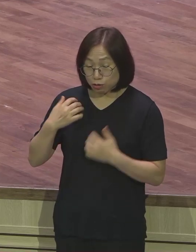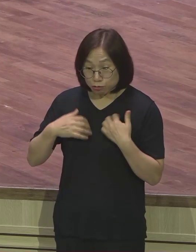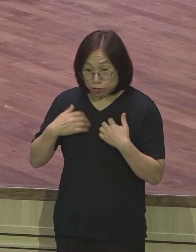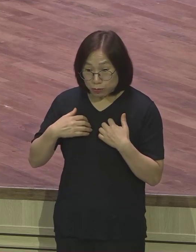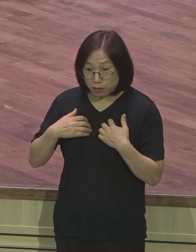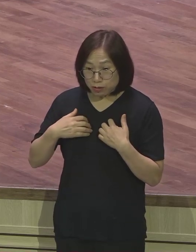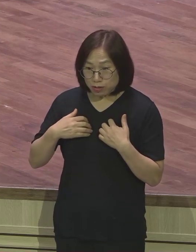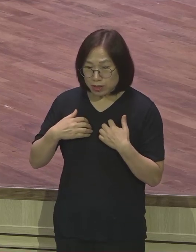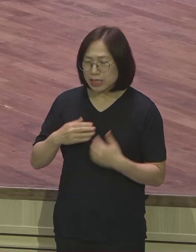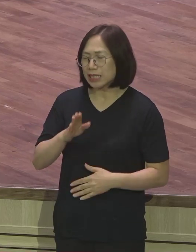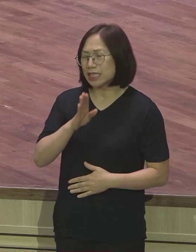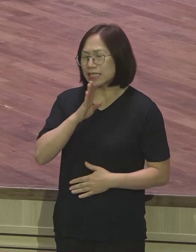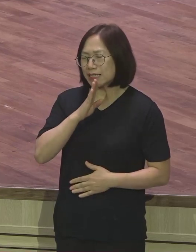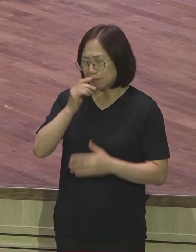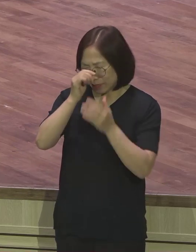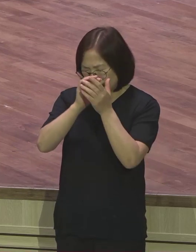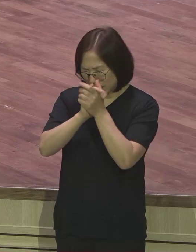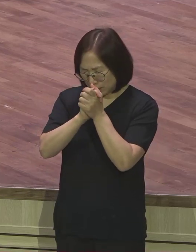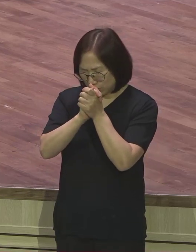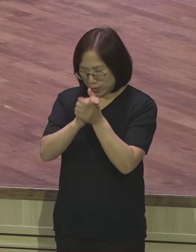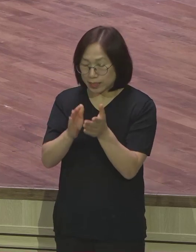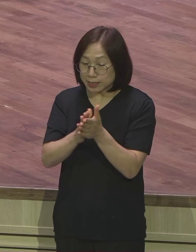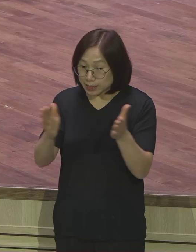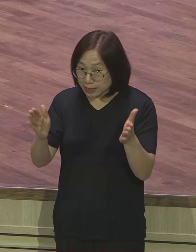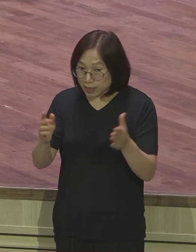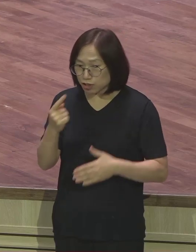참된 기도의 시작인 줄로 믿으시기 바랍니다.